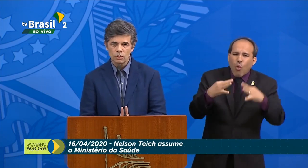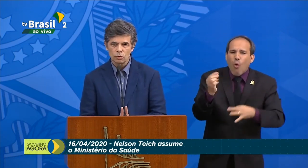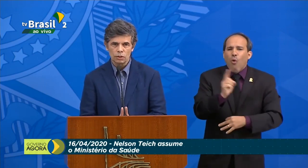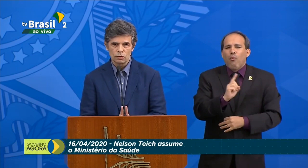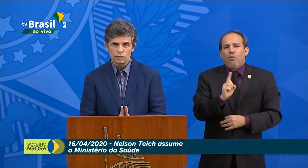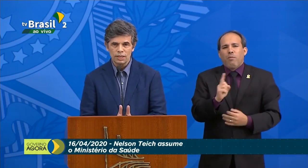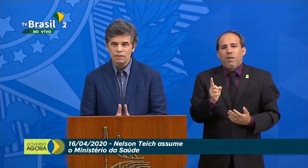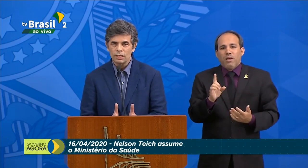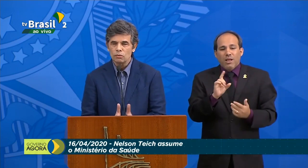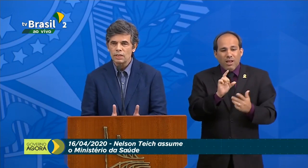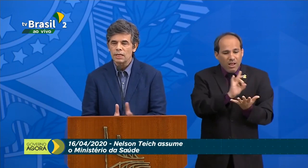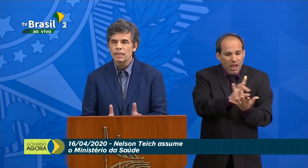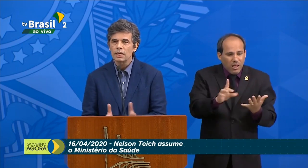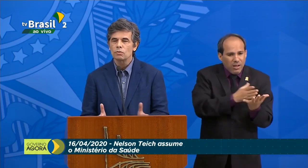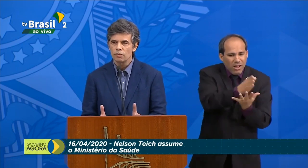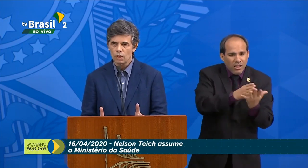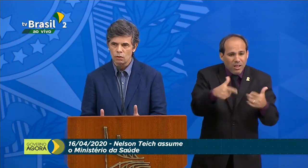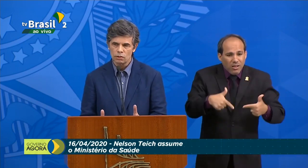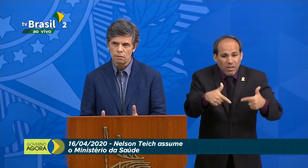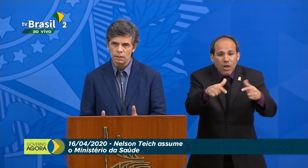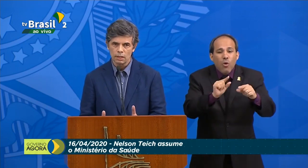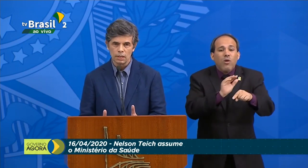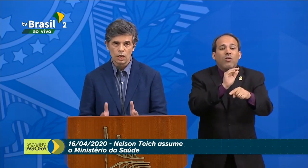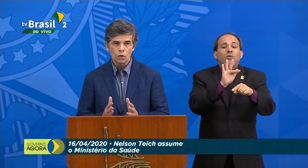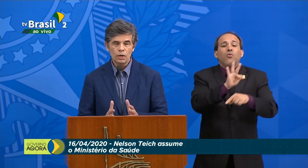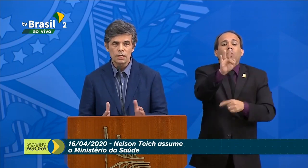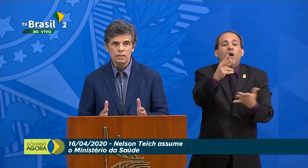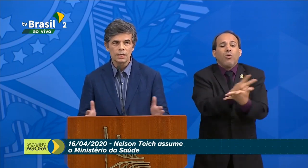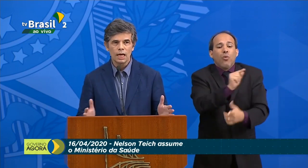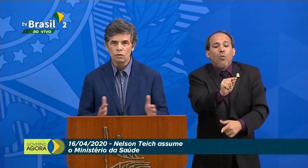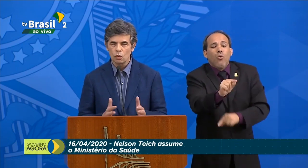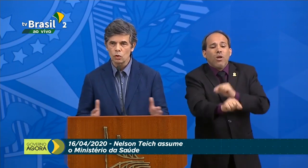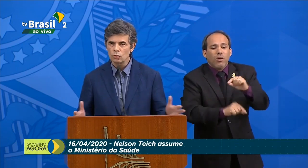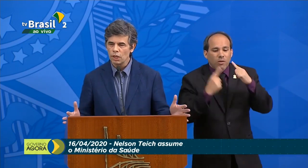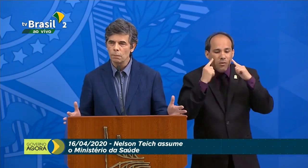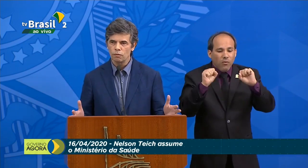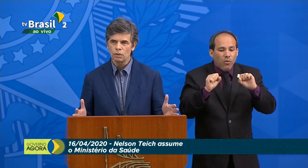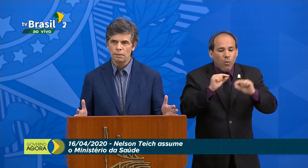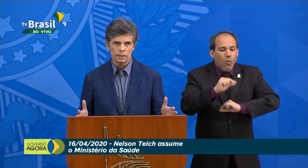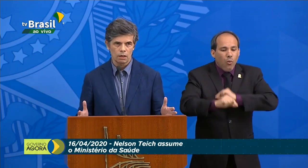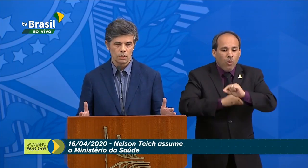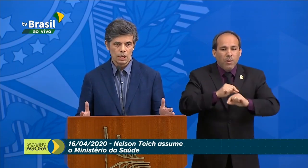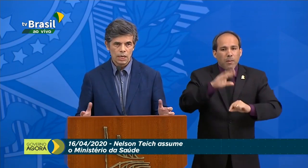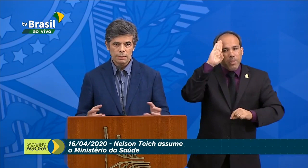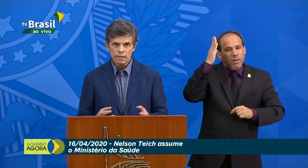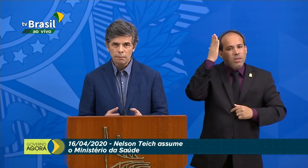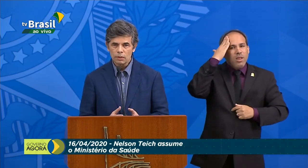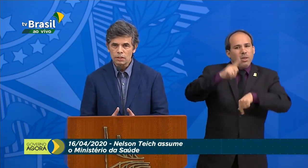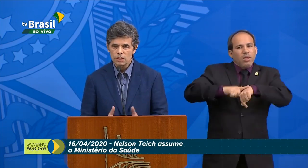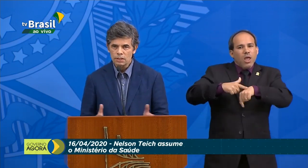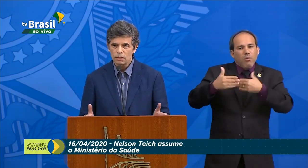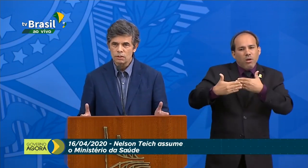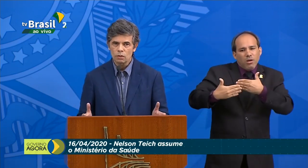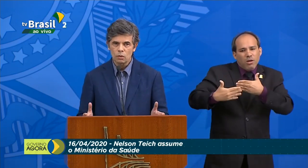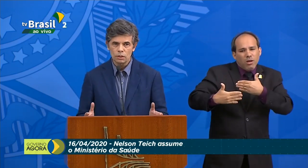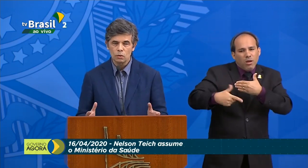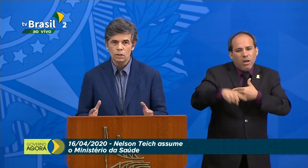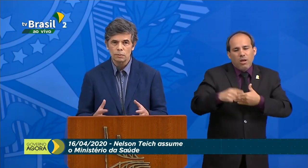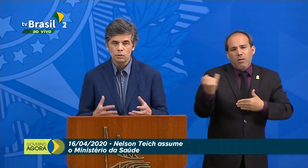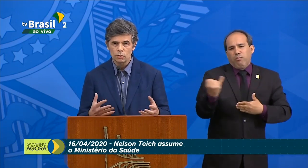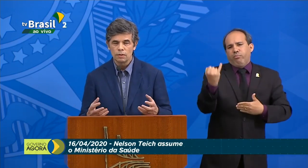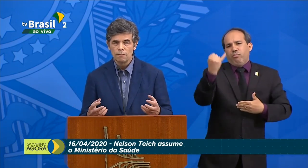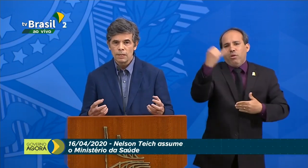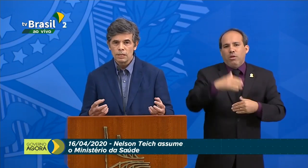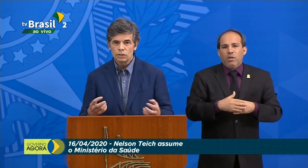coisa que você faz hoje, você, na verdade, não tem certeza do que vai acontecer amanhã. Colher esse dado ao longo do tempo é fundamental. Mas é importante que esse dado seja